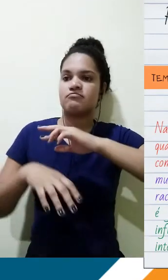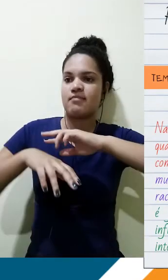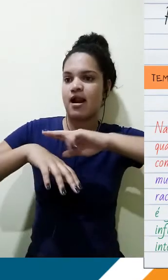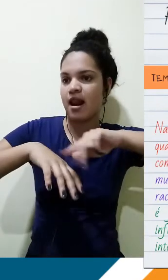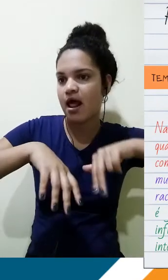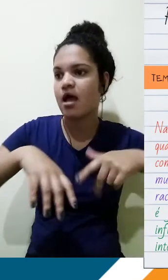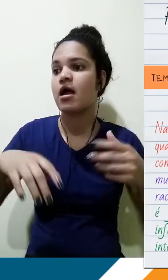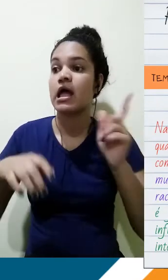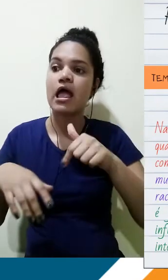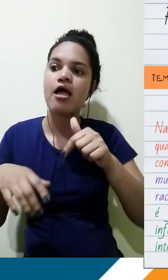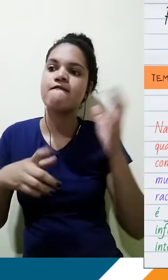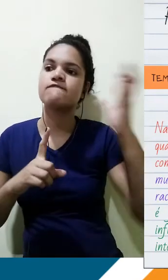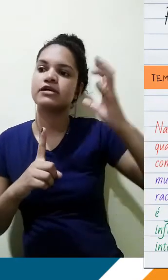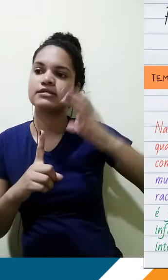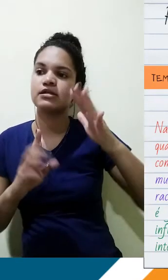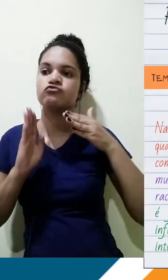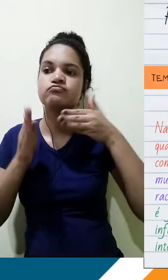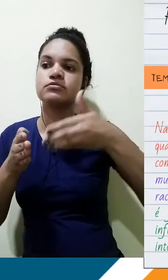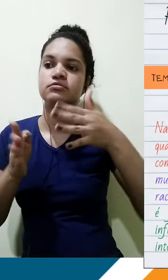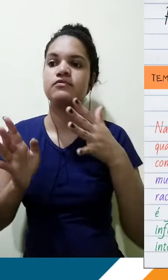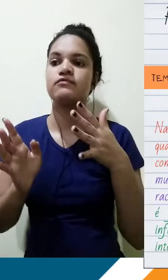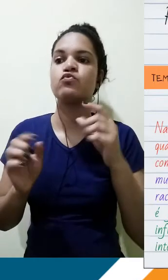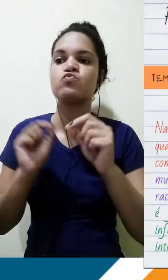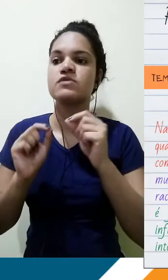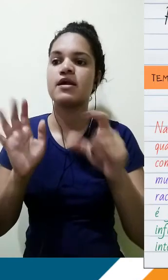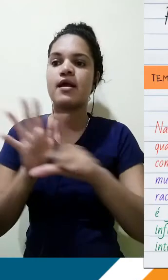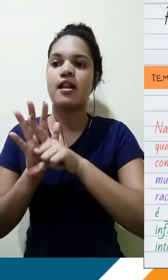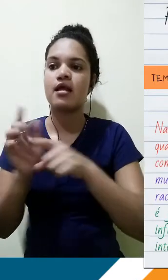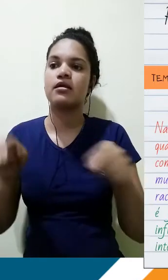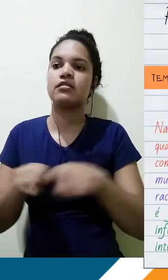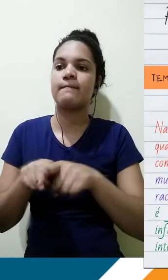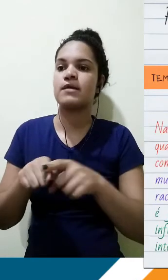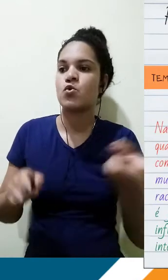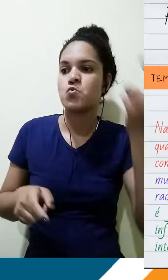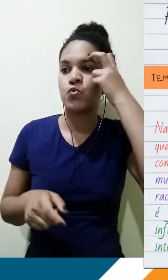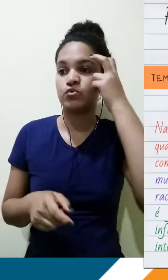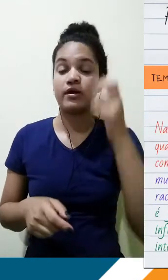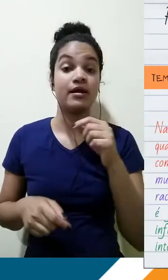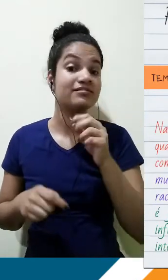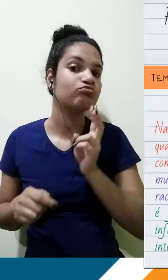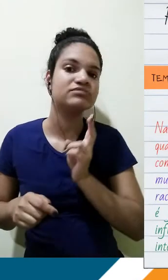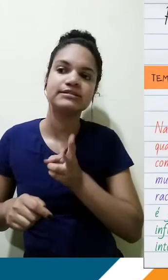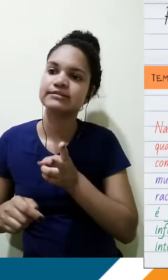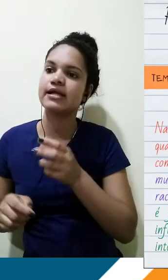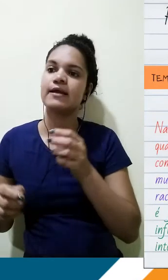faz, inclusive, um corte naquilo que seria fundamental para associar o seu tema a parte em roxinha, mais uma vez, representa a